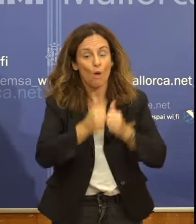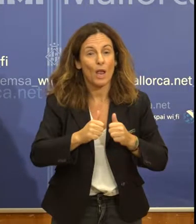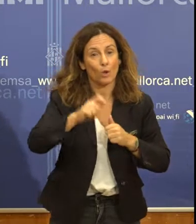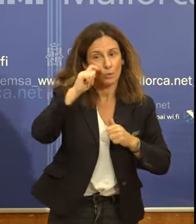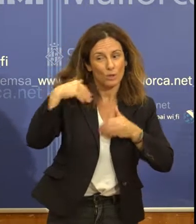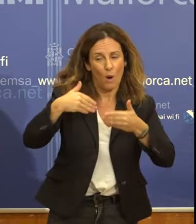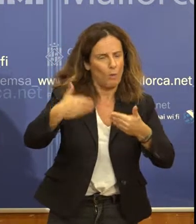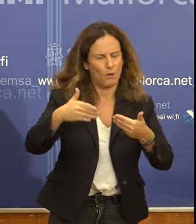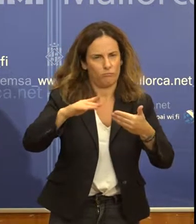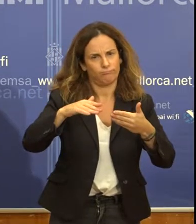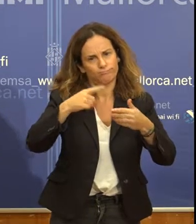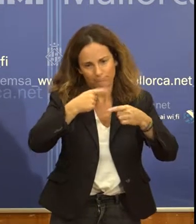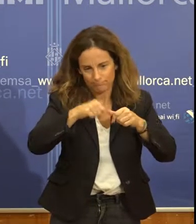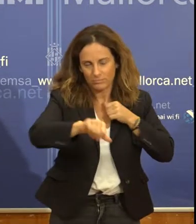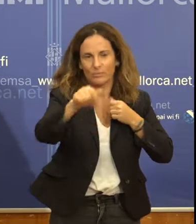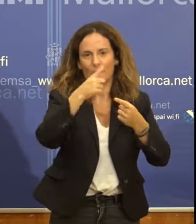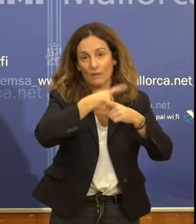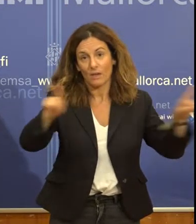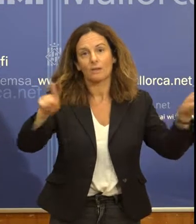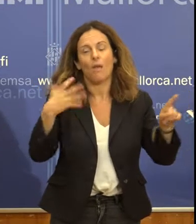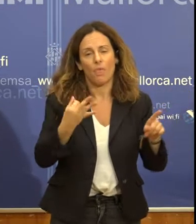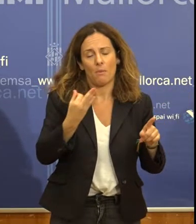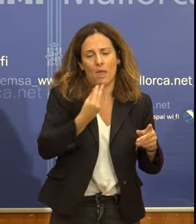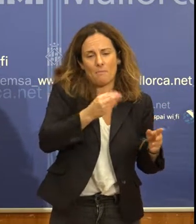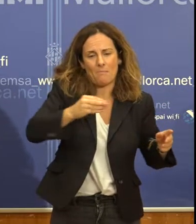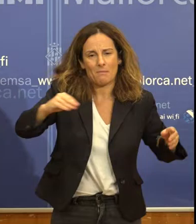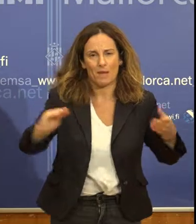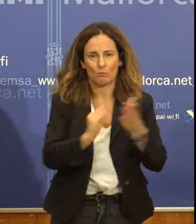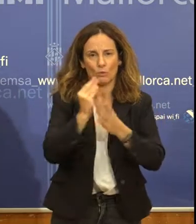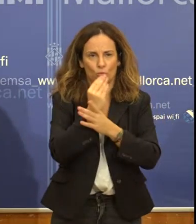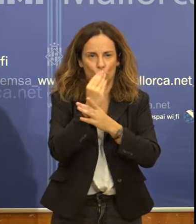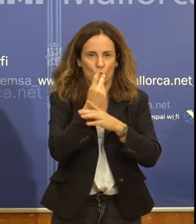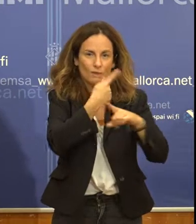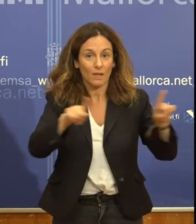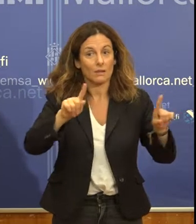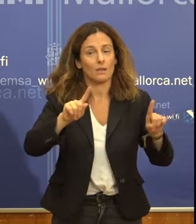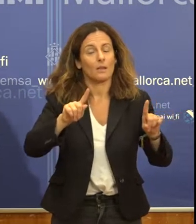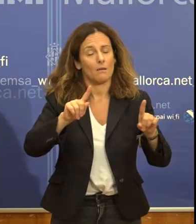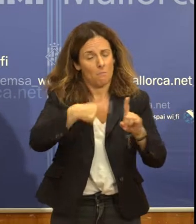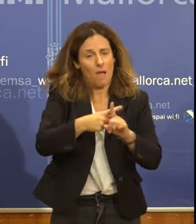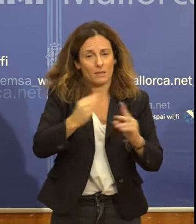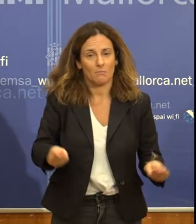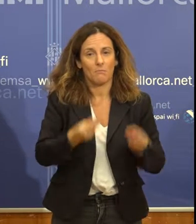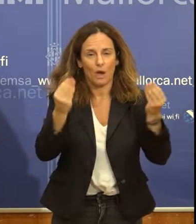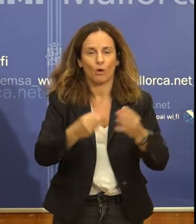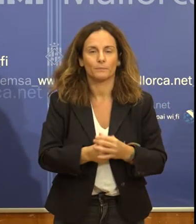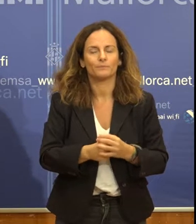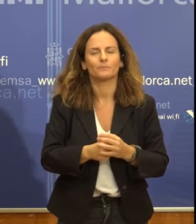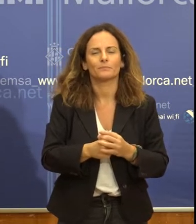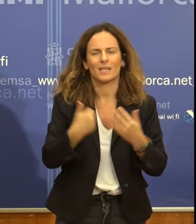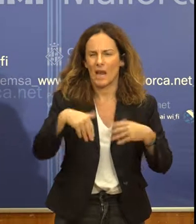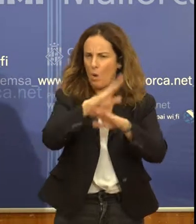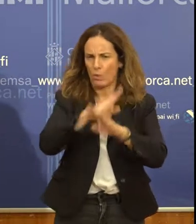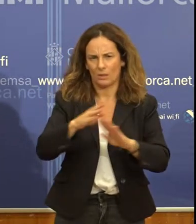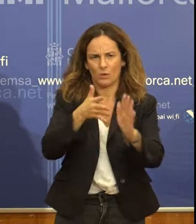productes diferents, millors. Vull destacar per a què va una cosa importantíssima de la que presentem avui. Aquest és un